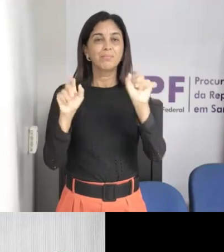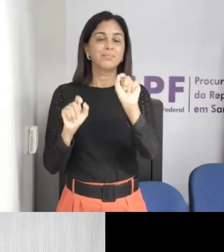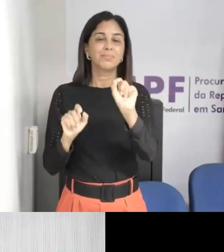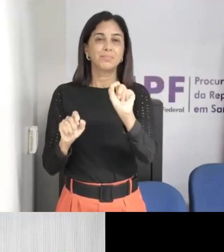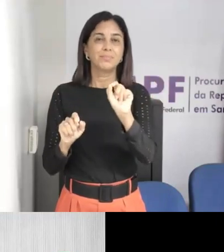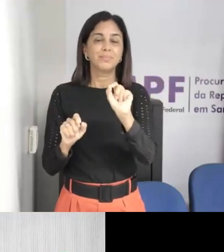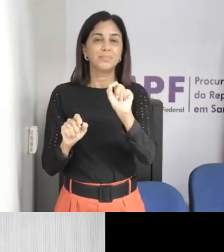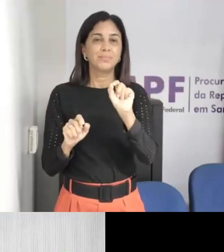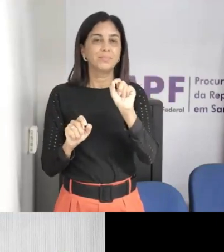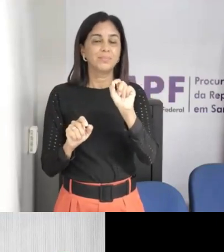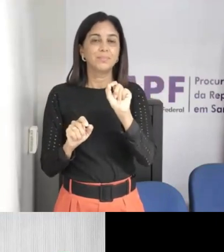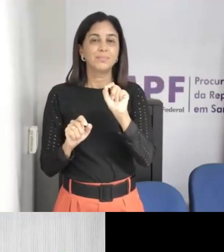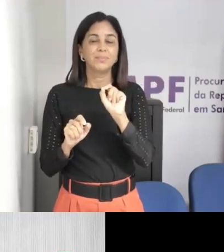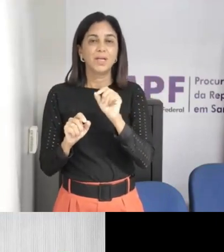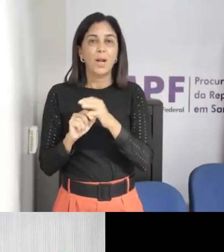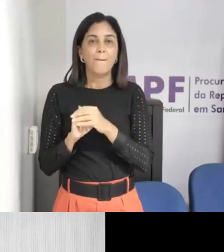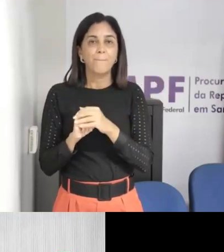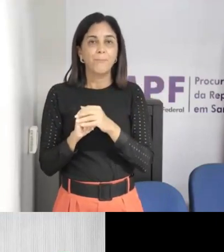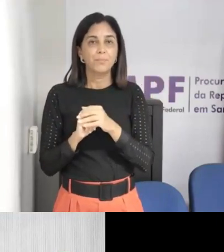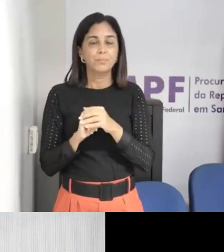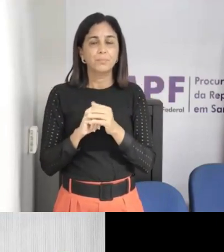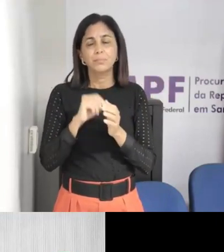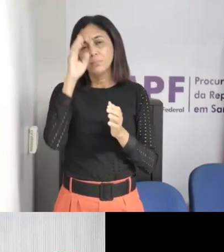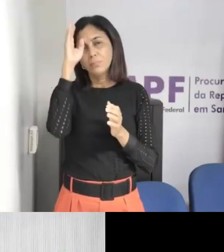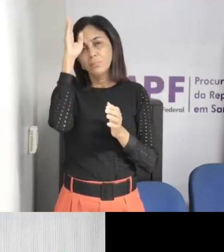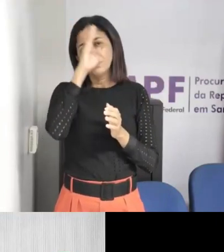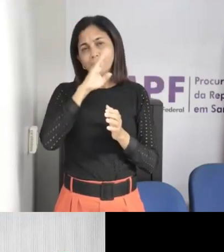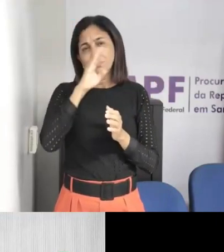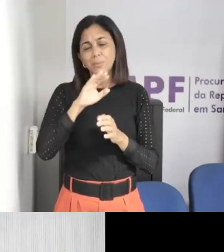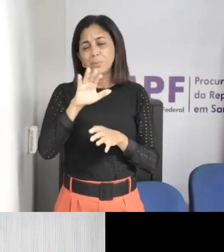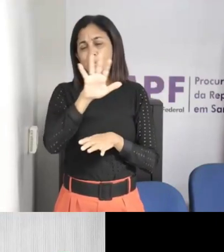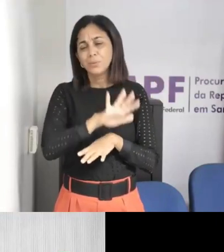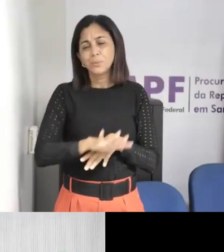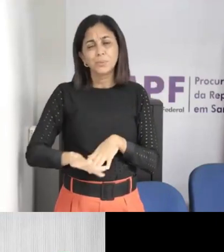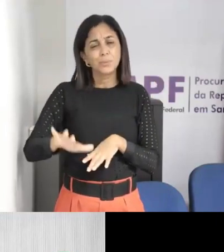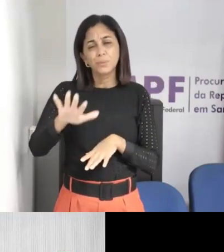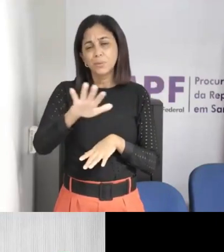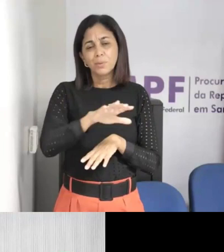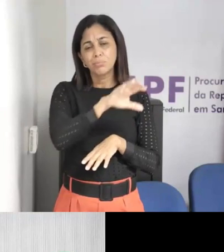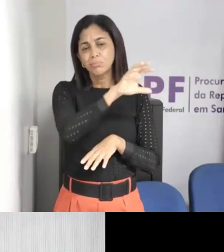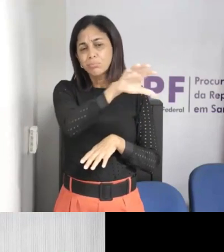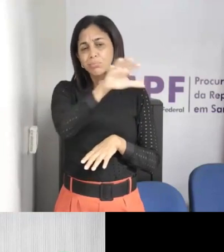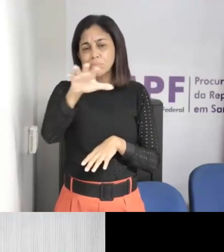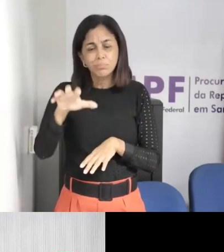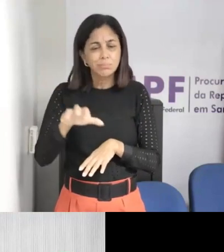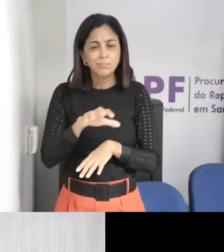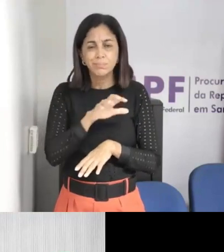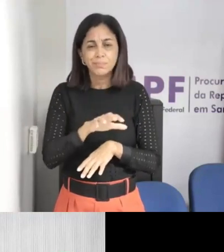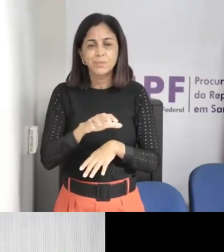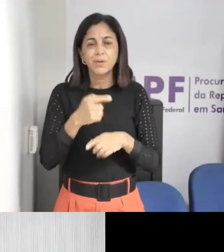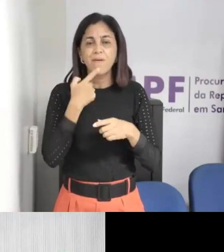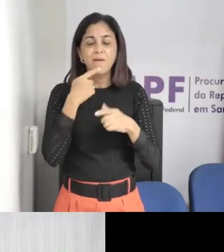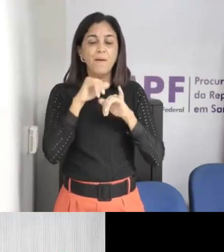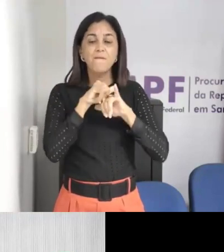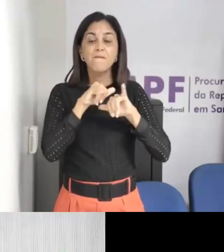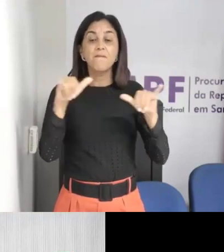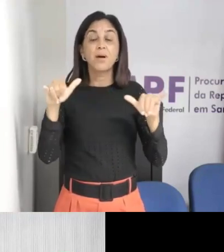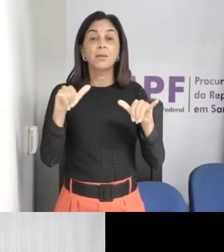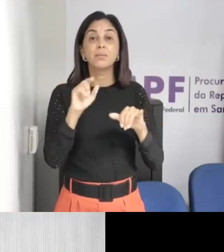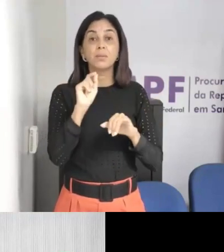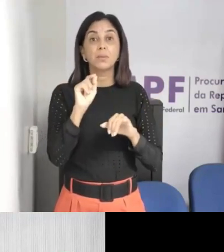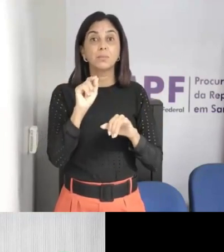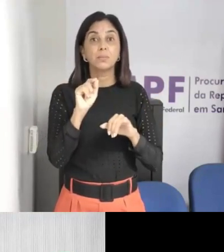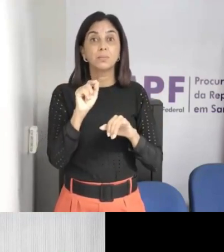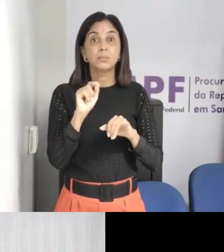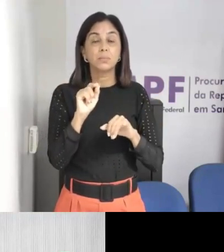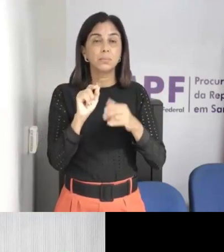percorre o Brasil, aí, fazendo essa prevenção e essa conscientização, que ela diz o seguinte, quando um criminoso encontra um adulto,